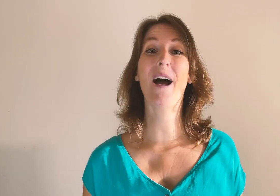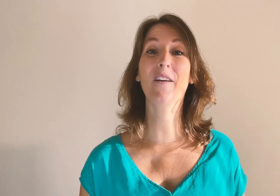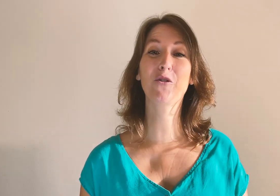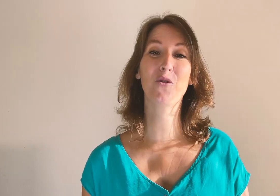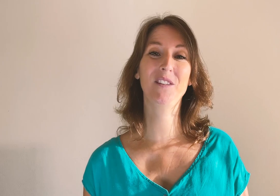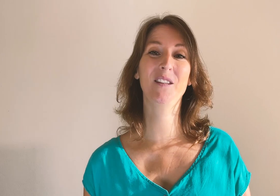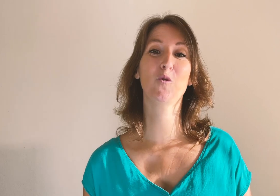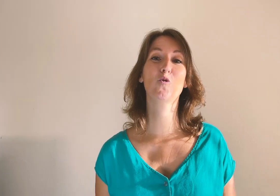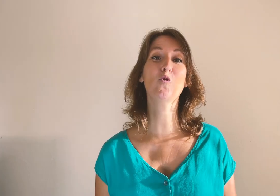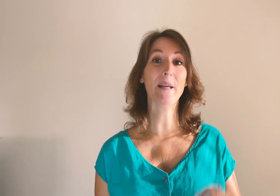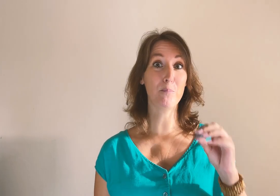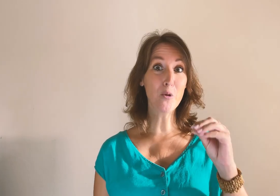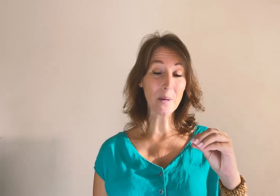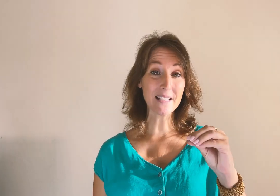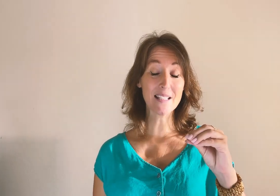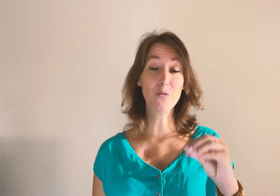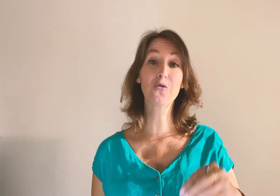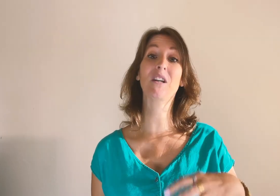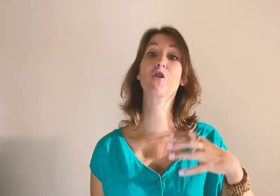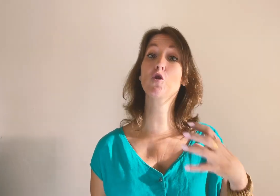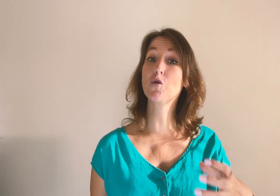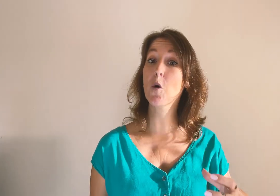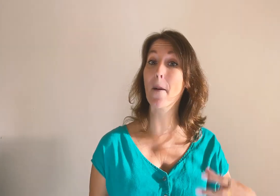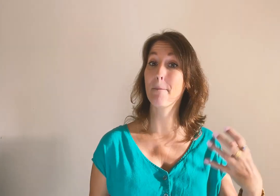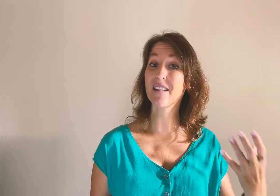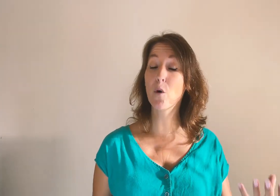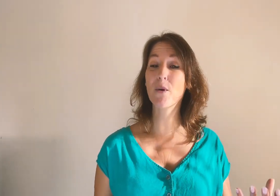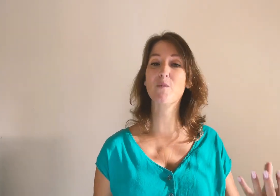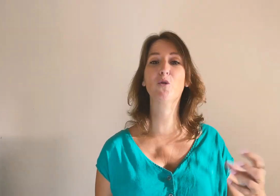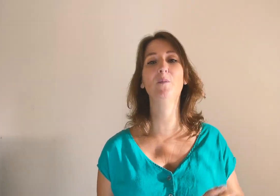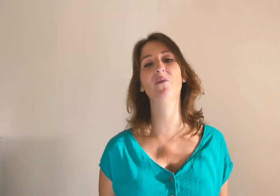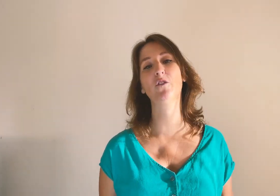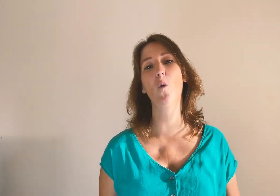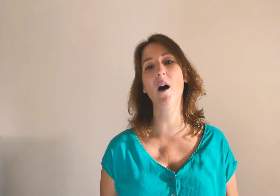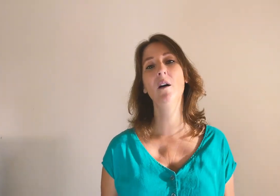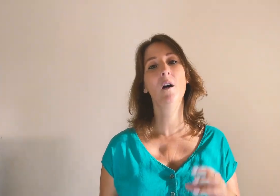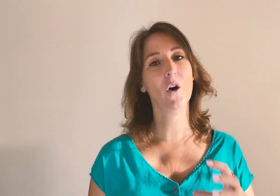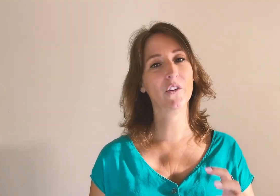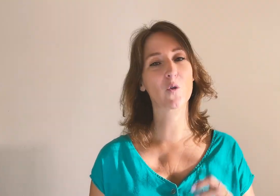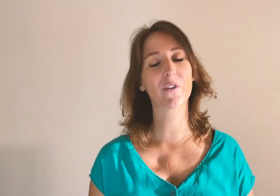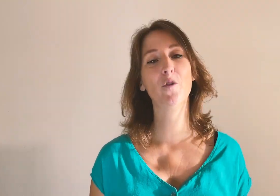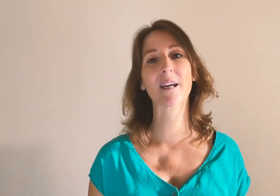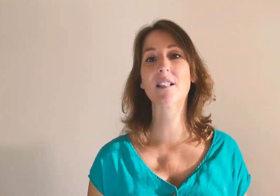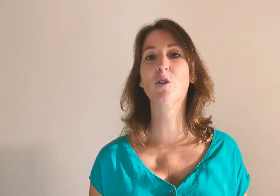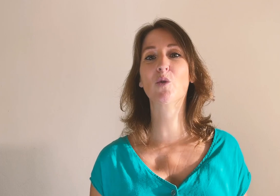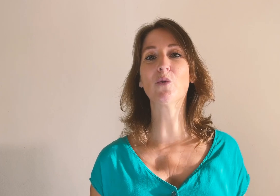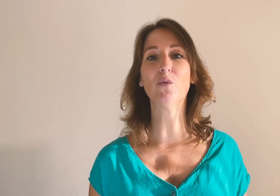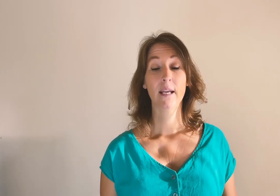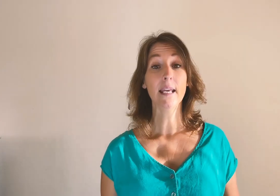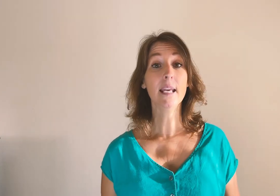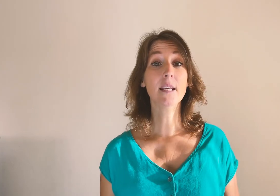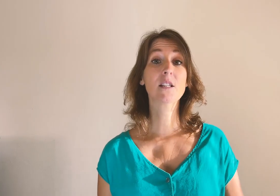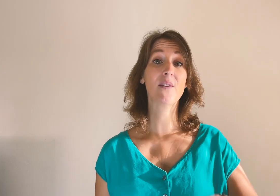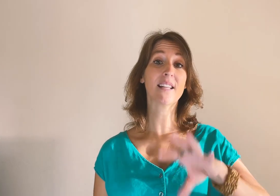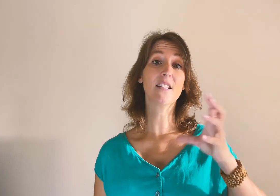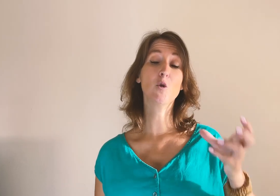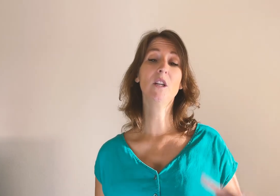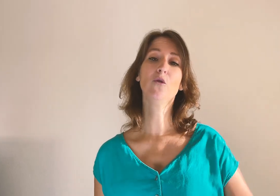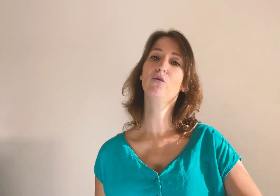à notre vidéo et plus précisément sur les changements à mettre en place pour 2023 en ce qui concerne le marketing de contenu. Et ça va s'articuler autour